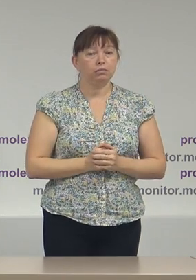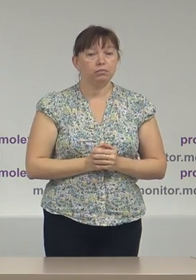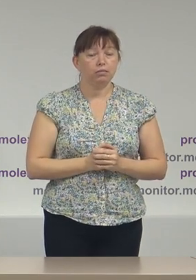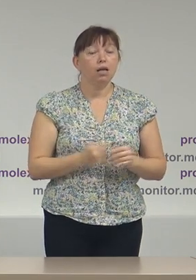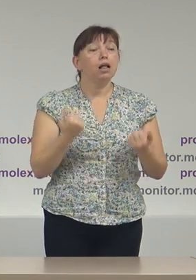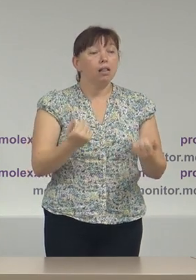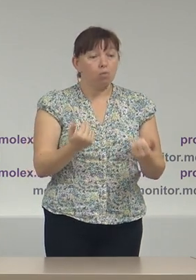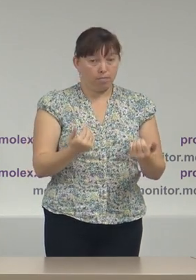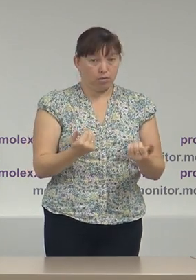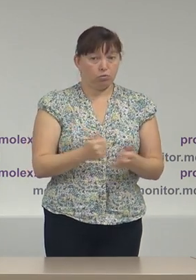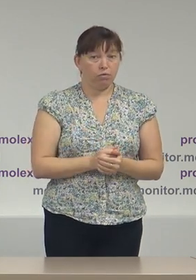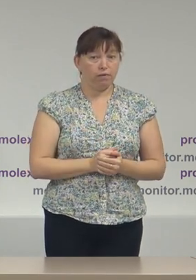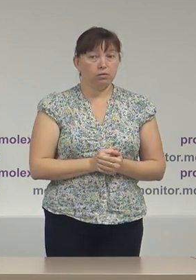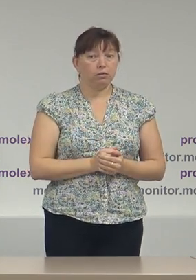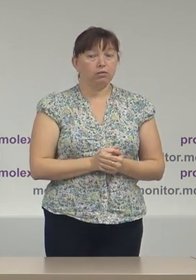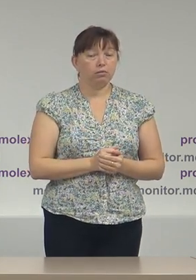la moment de față